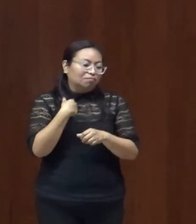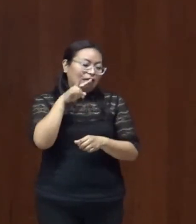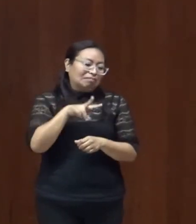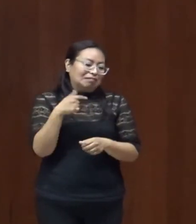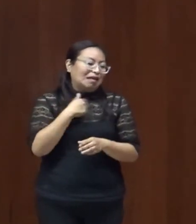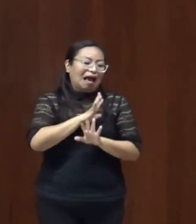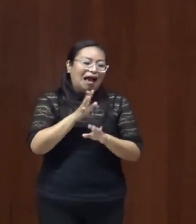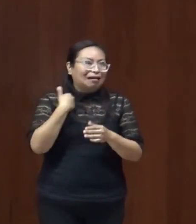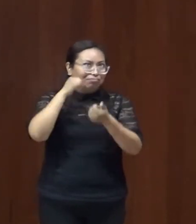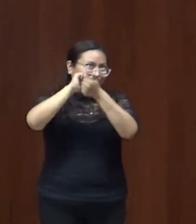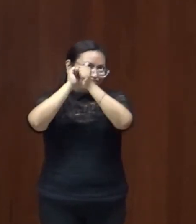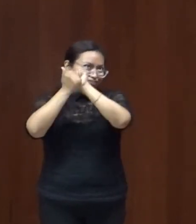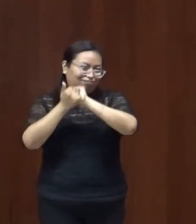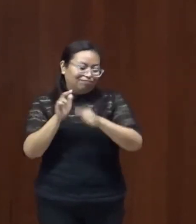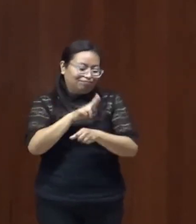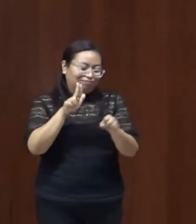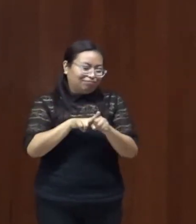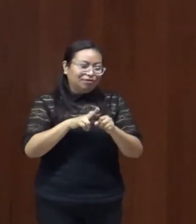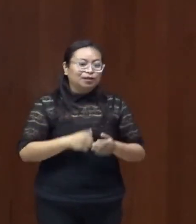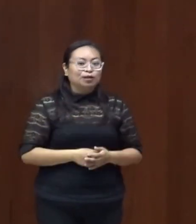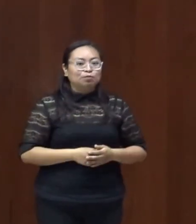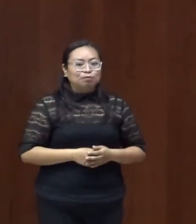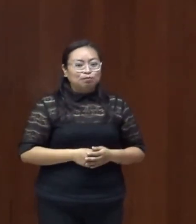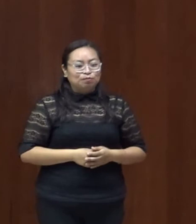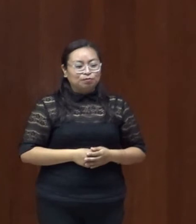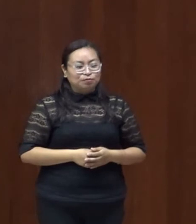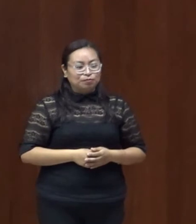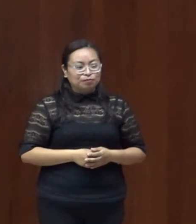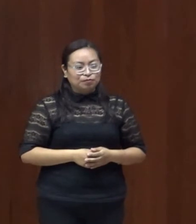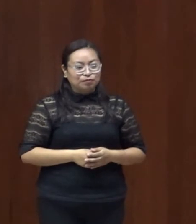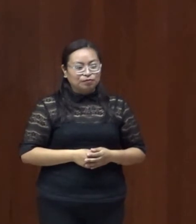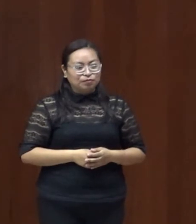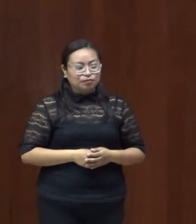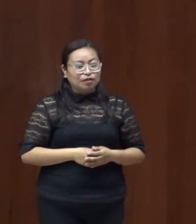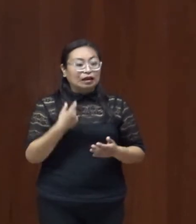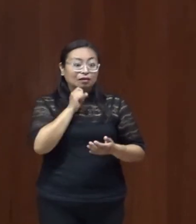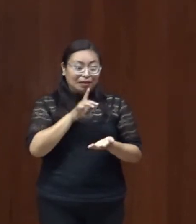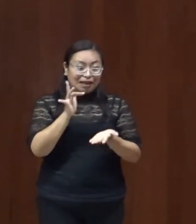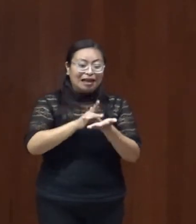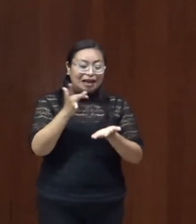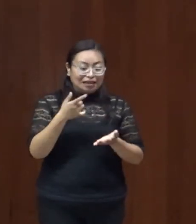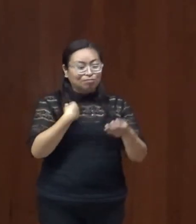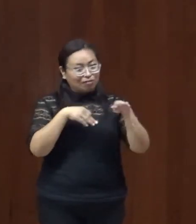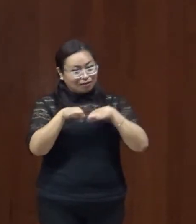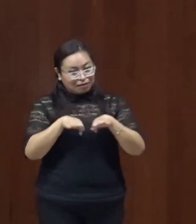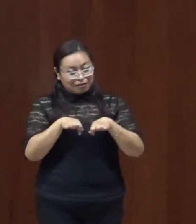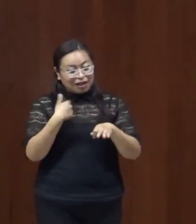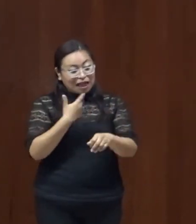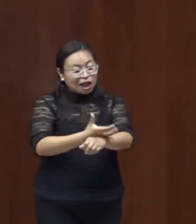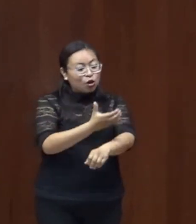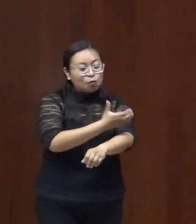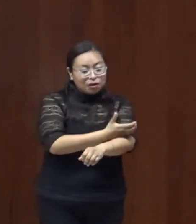se torna de otro color y bueno pues agradezco mucho el trabajo que con mis